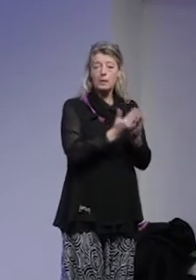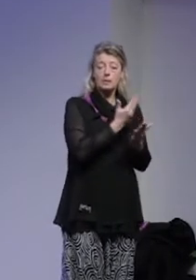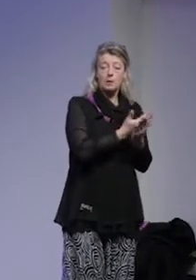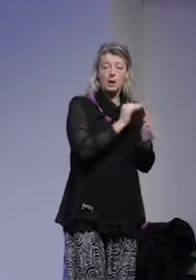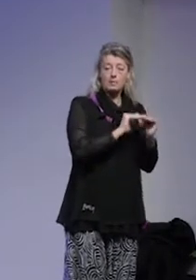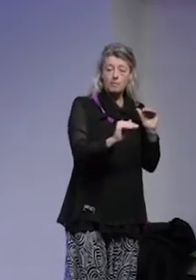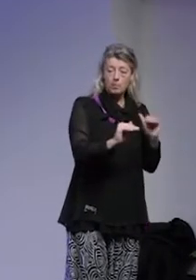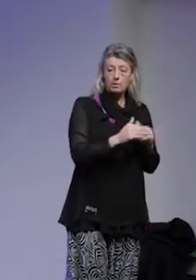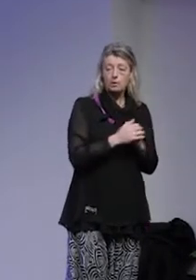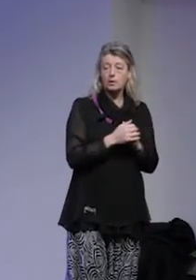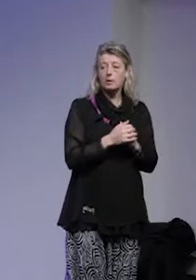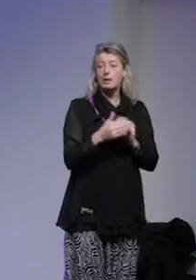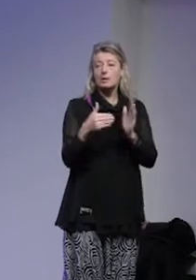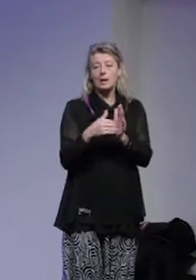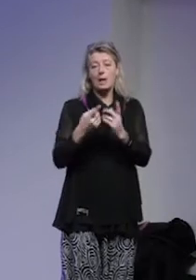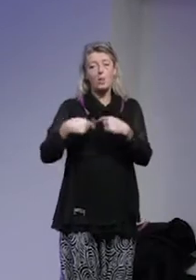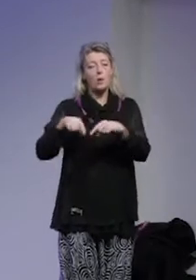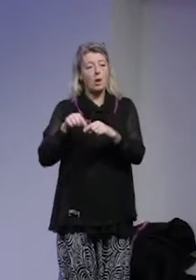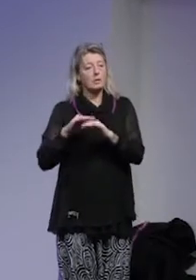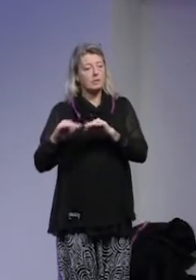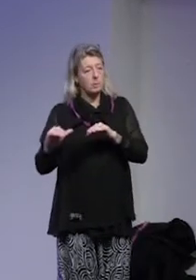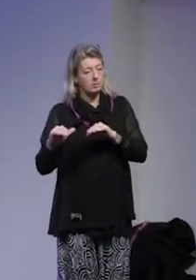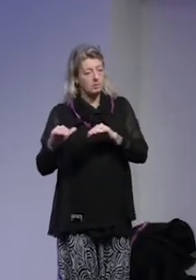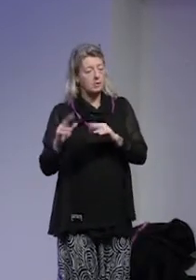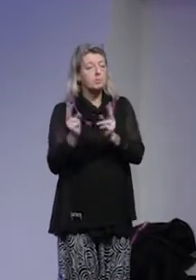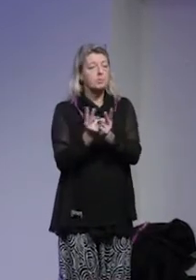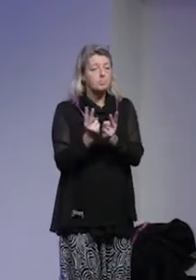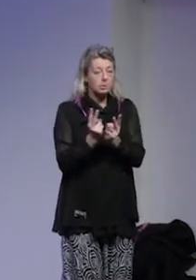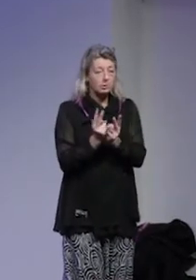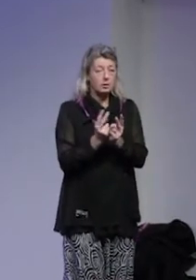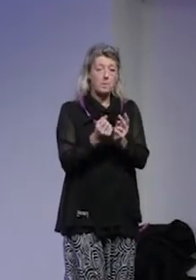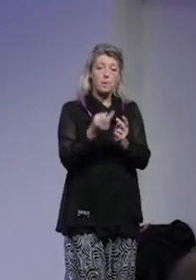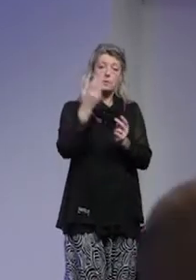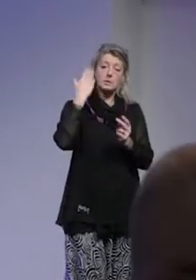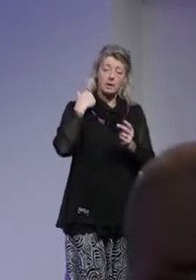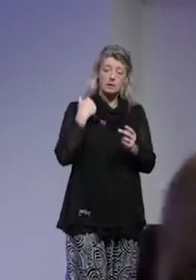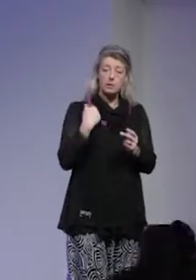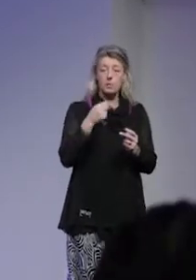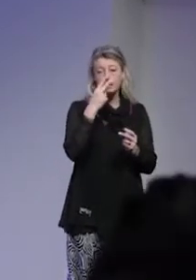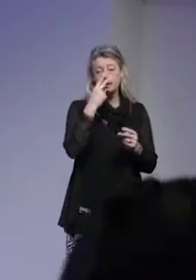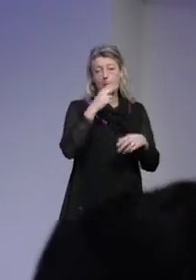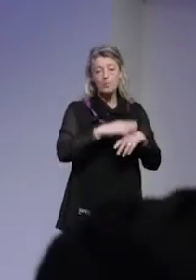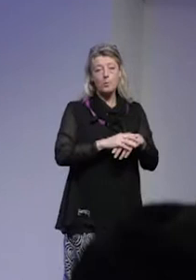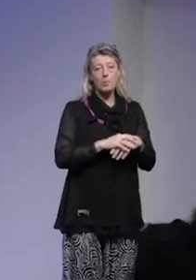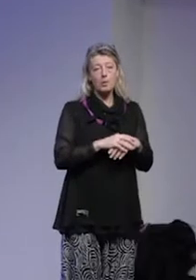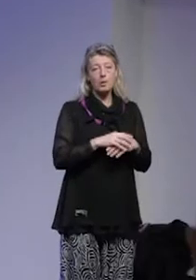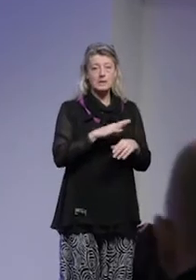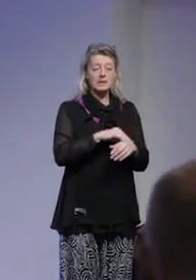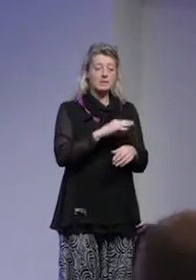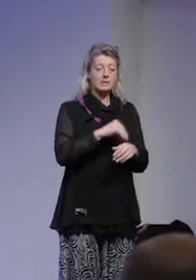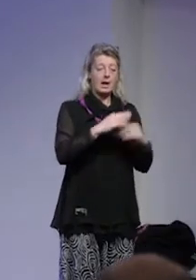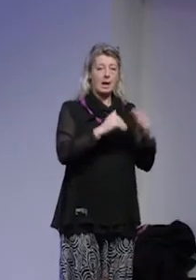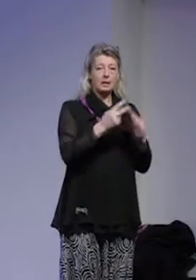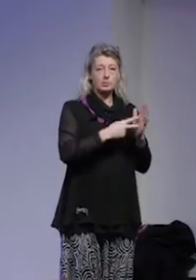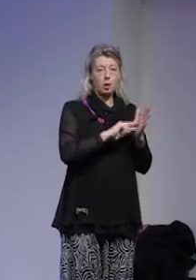nivån till den lokala nivån. vill säga för ett antal år sedan, om man tittar på den svenska